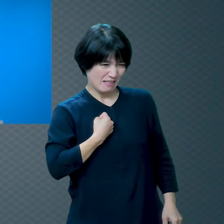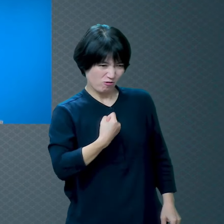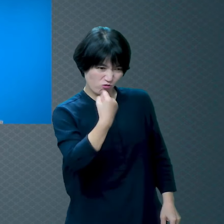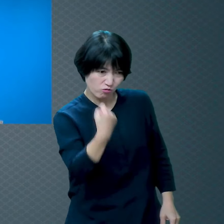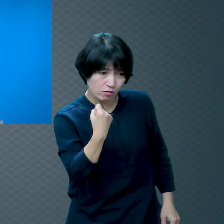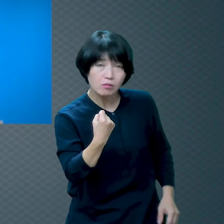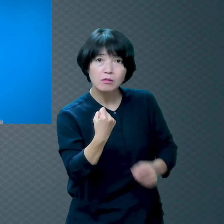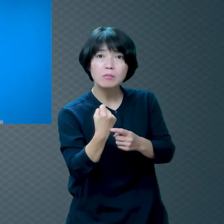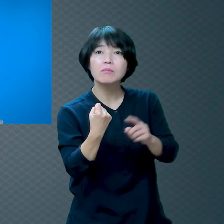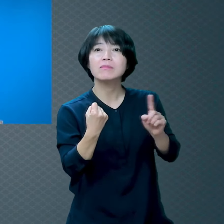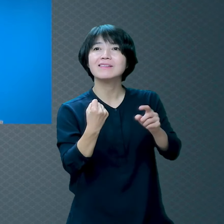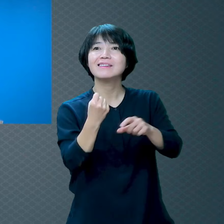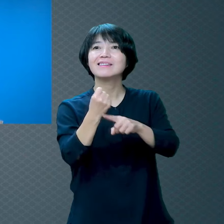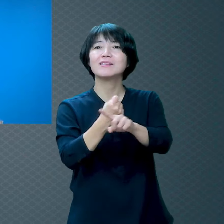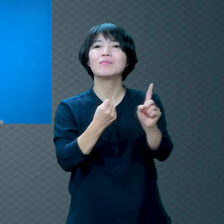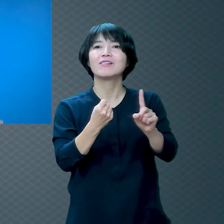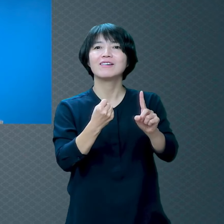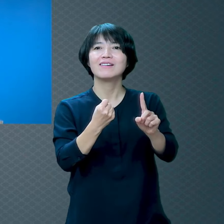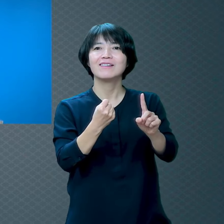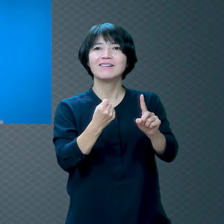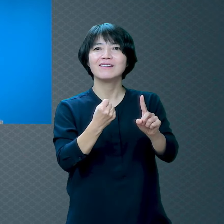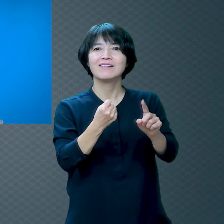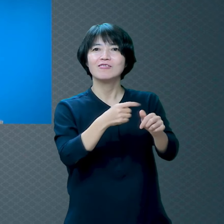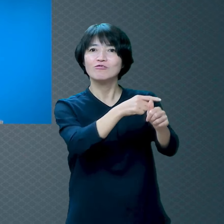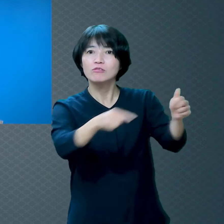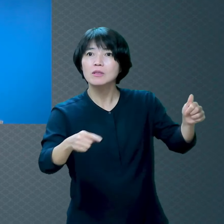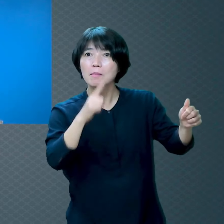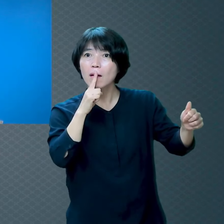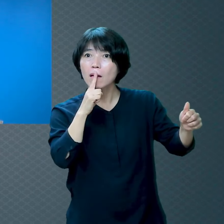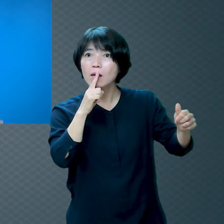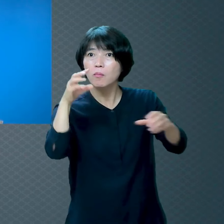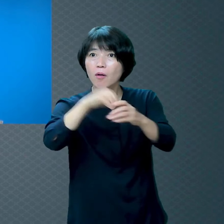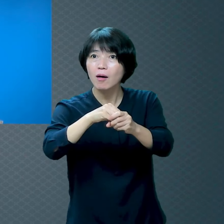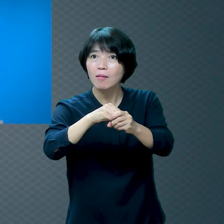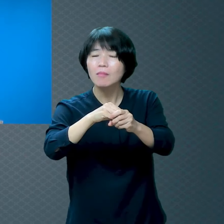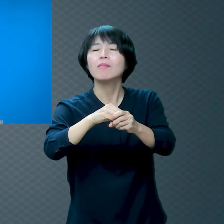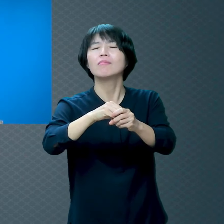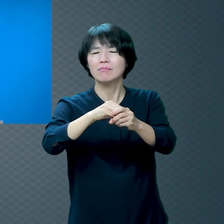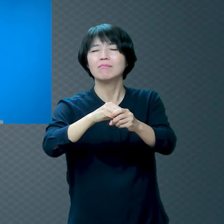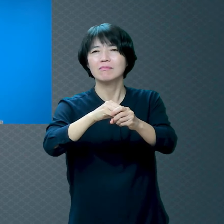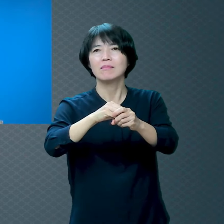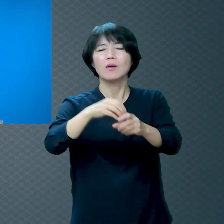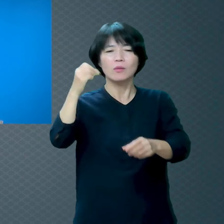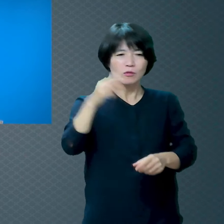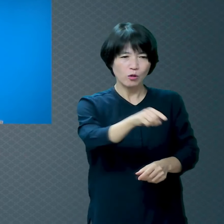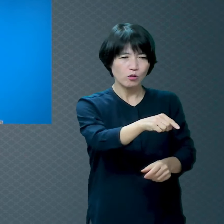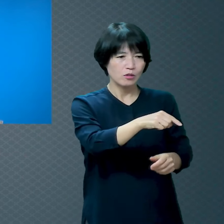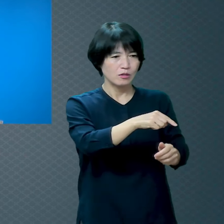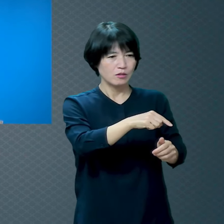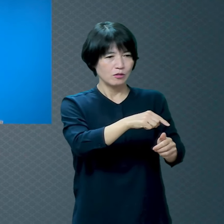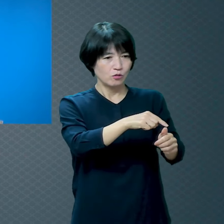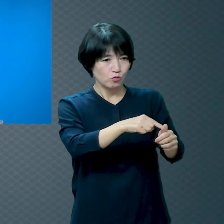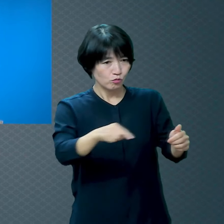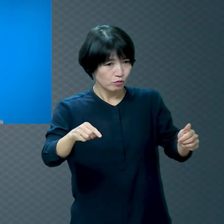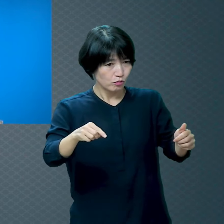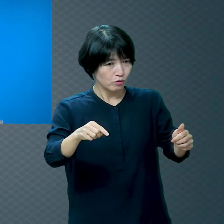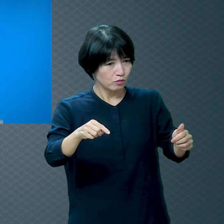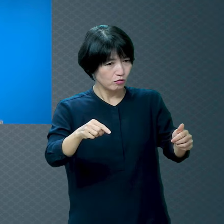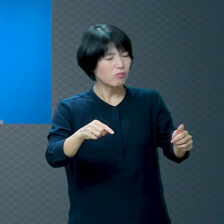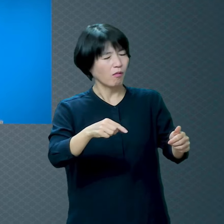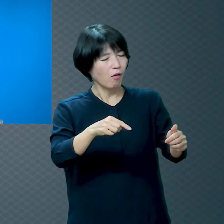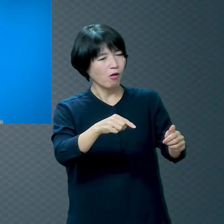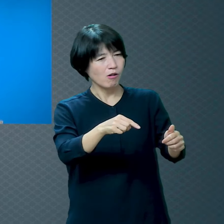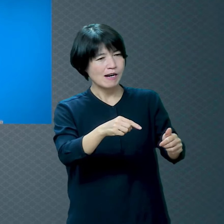죽었어 죽인다는 말도 포함이 돼 있지만 너 죽을 수도 있다 그런 말도 포함돼 있지만